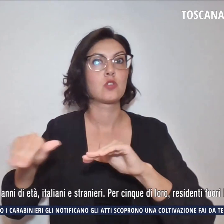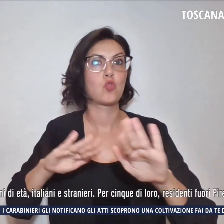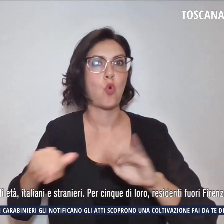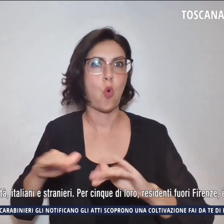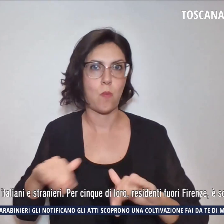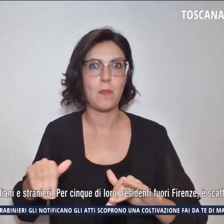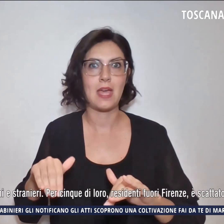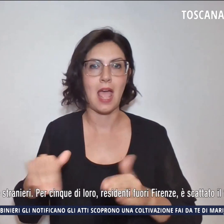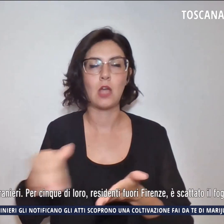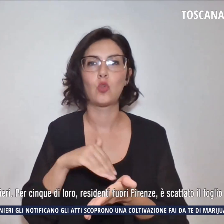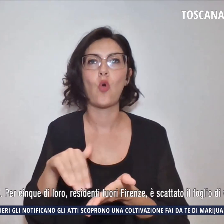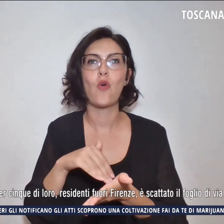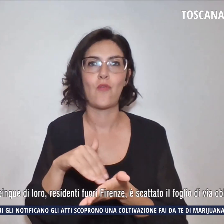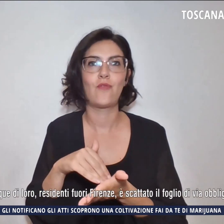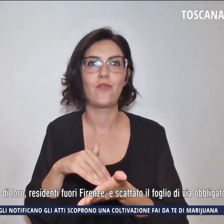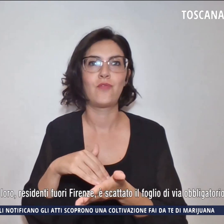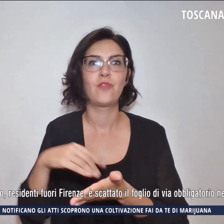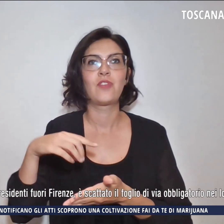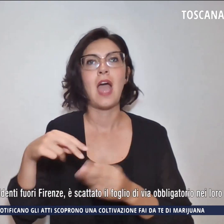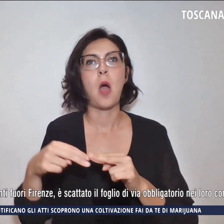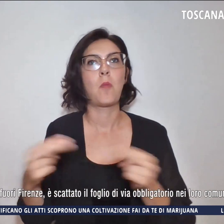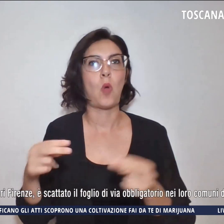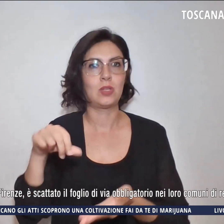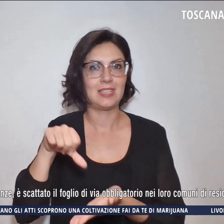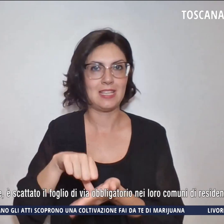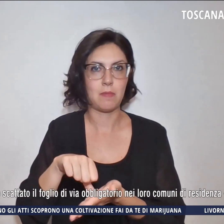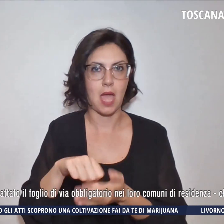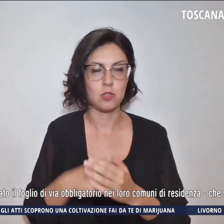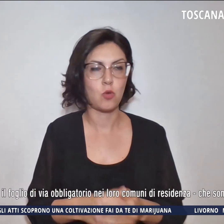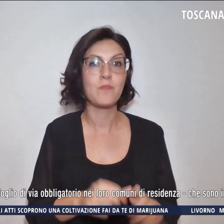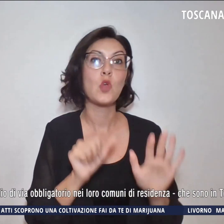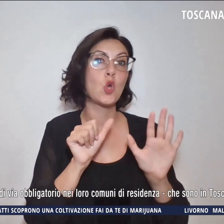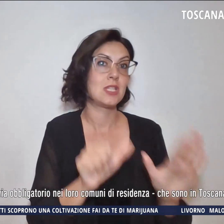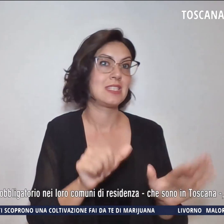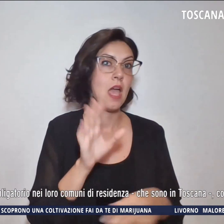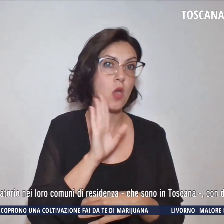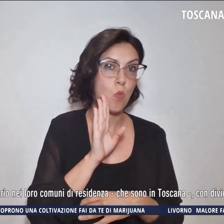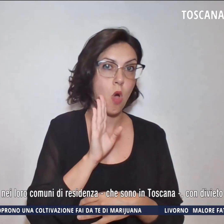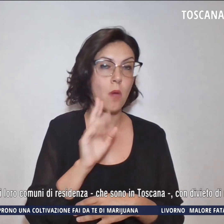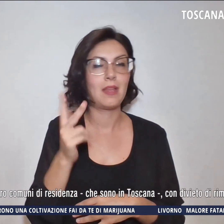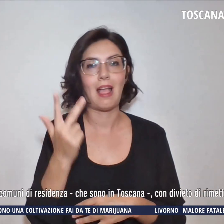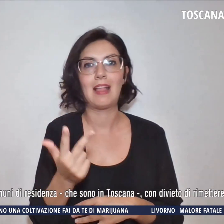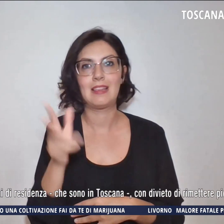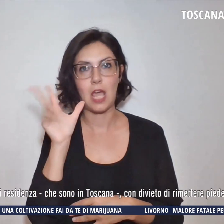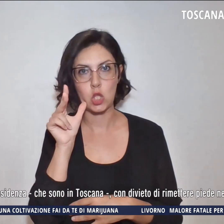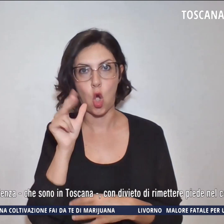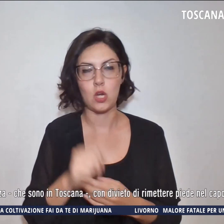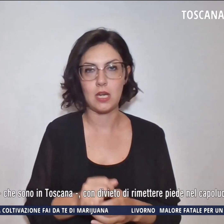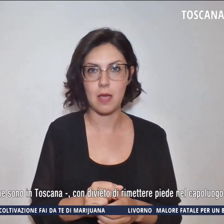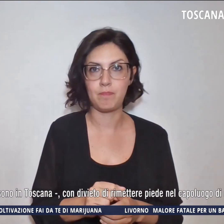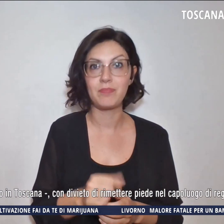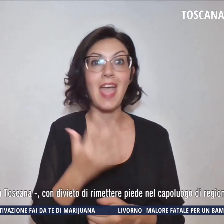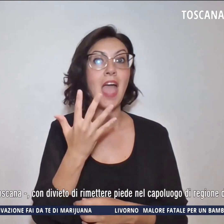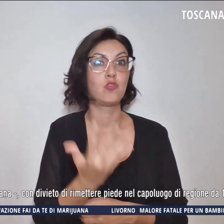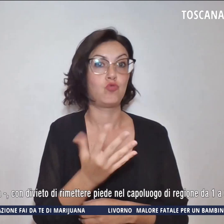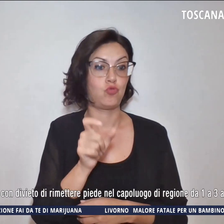Mezzo. Le misure riguardano sei uomini e tre donne. Per cinque di loro residenti nel